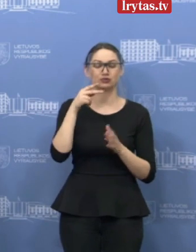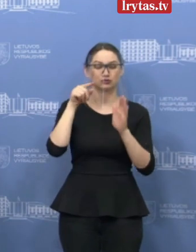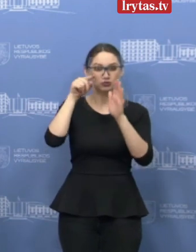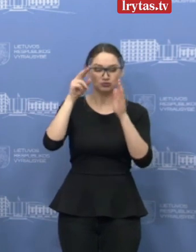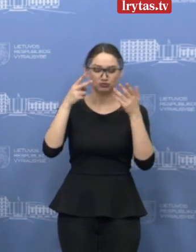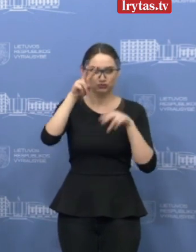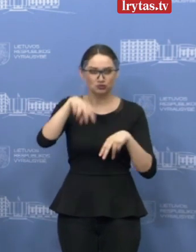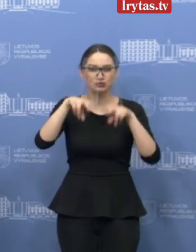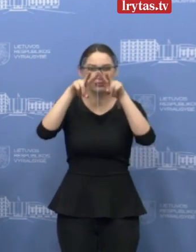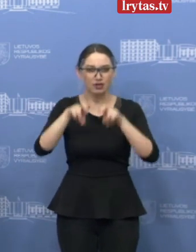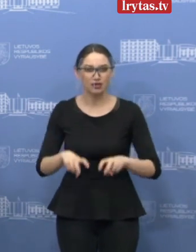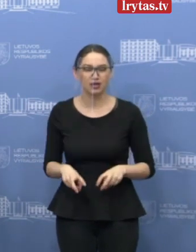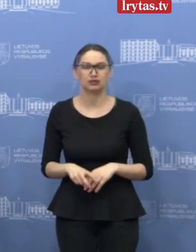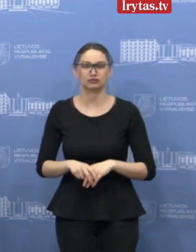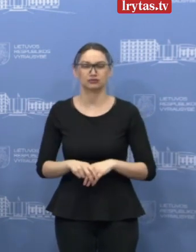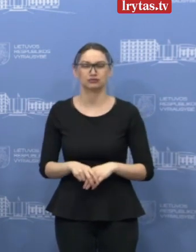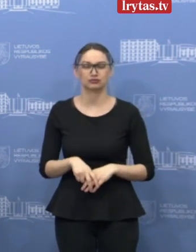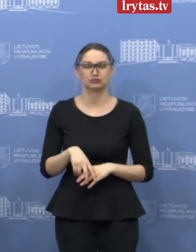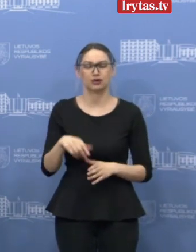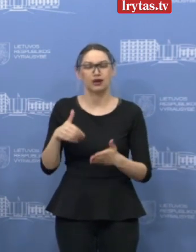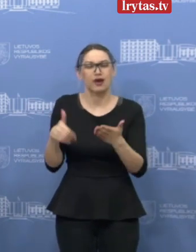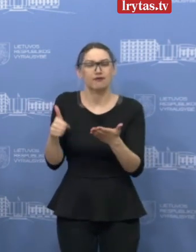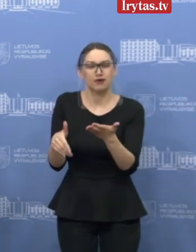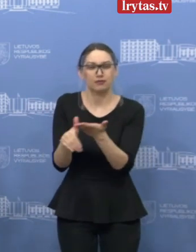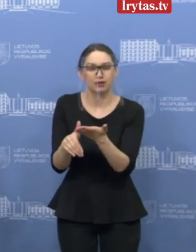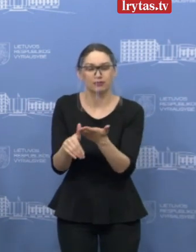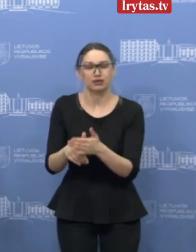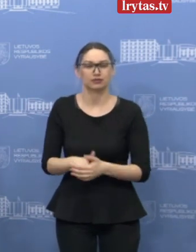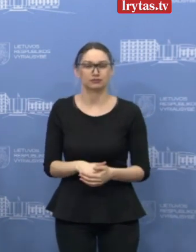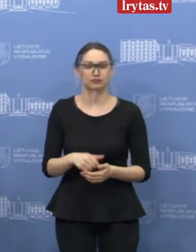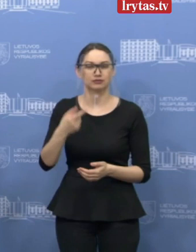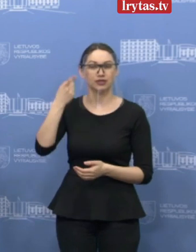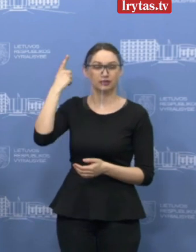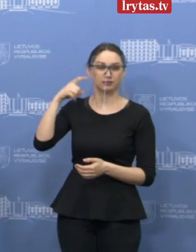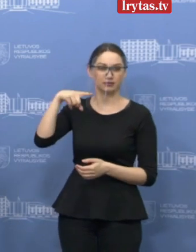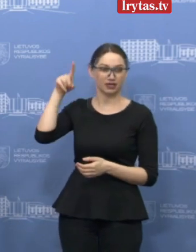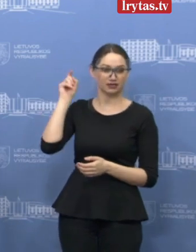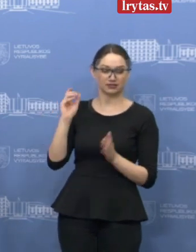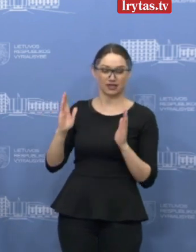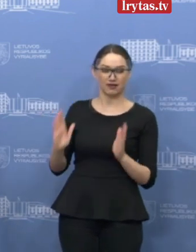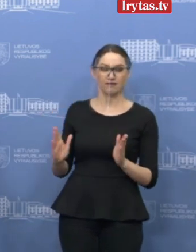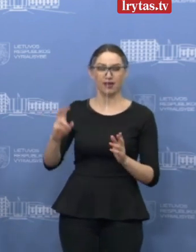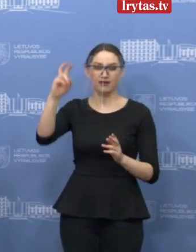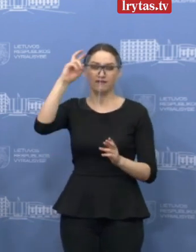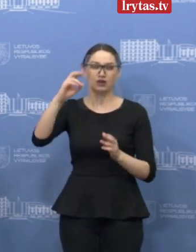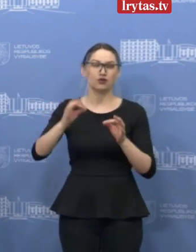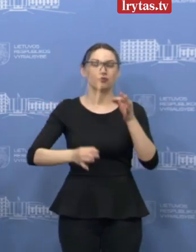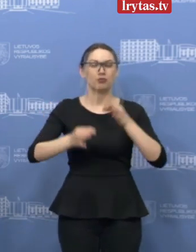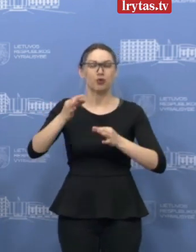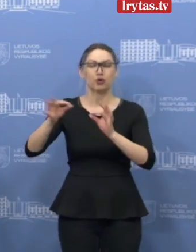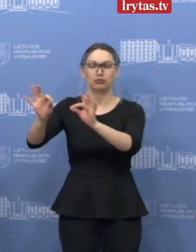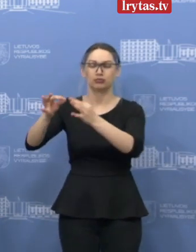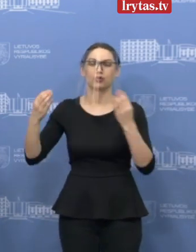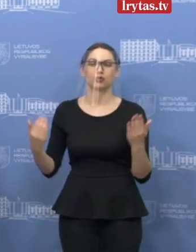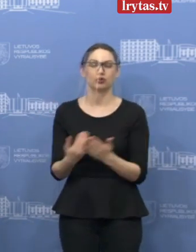šią situaciją ir reguojame. Pabrėčiau tai, kad praeitą savaitę vyriausybės posėdėje buvo pasiūlytas naujas